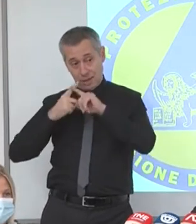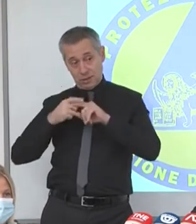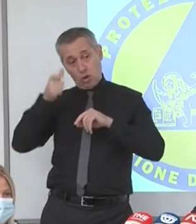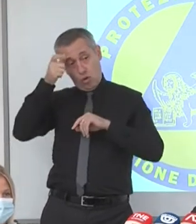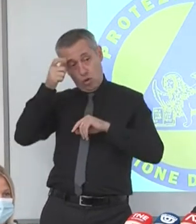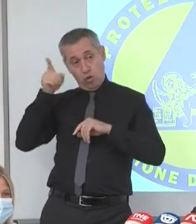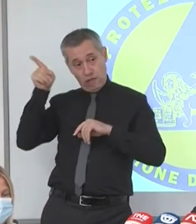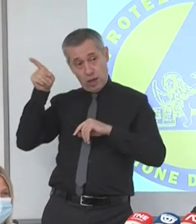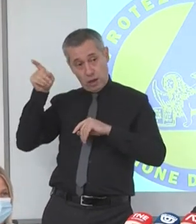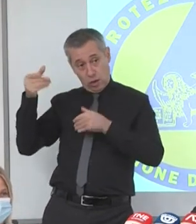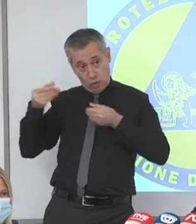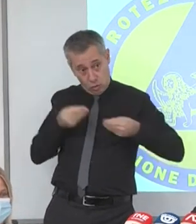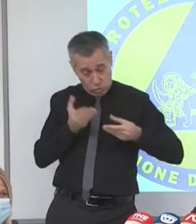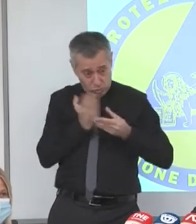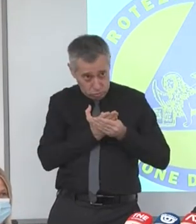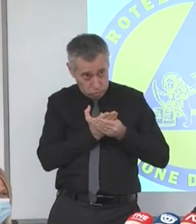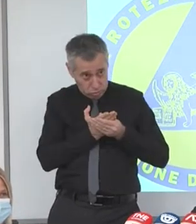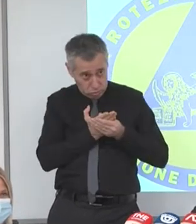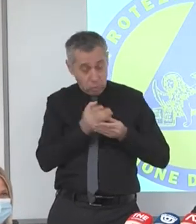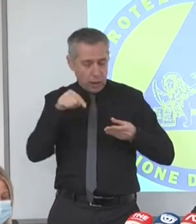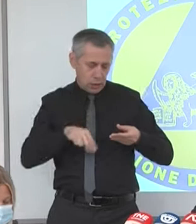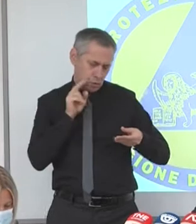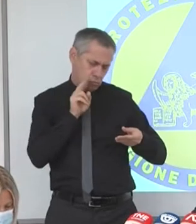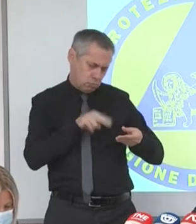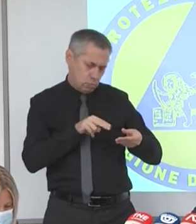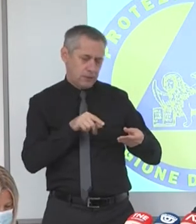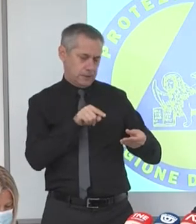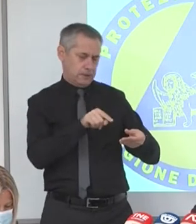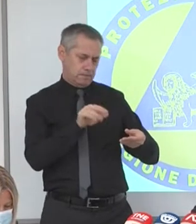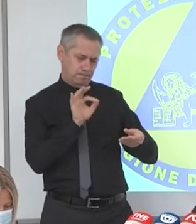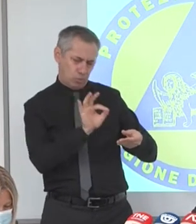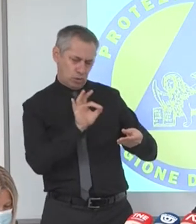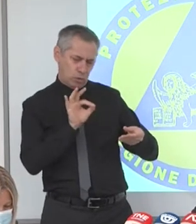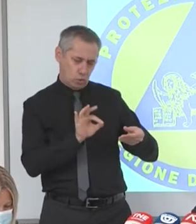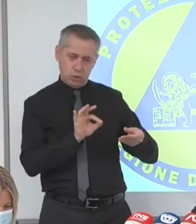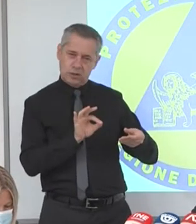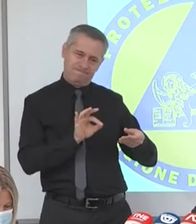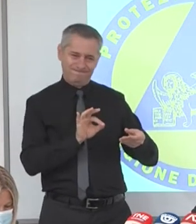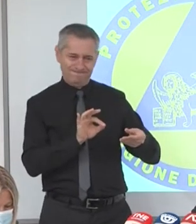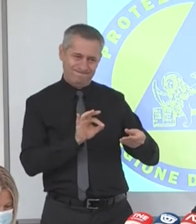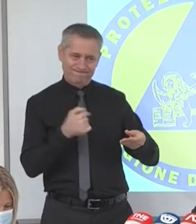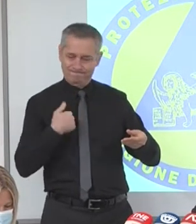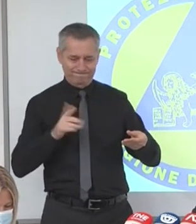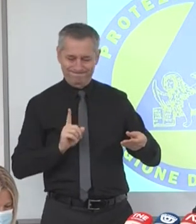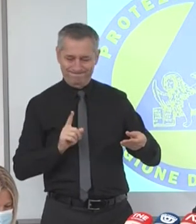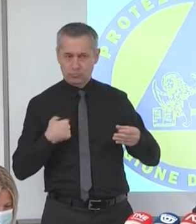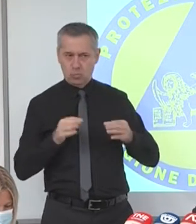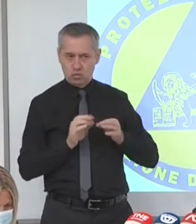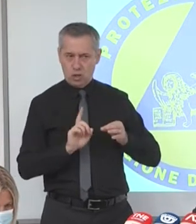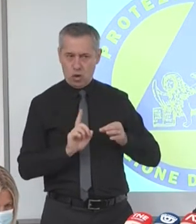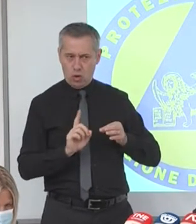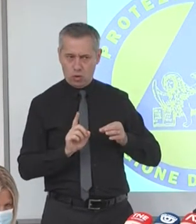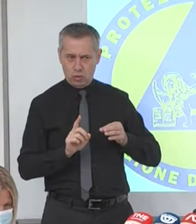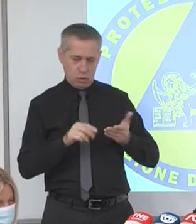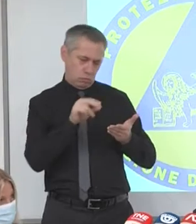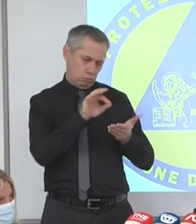contestato, vogliamo metterne su bianco i punti che non ci van bene affinché questo governo sappia